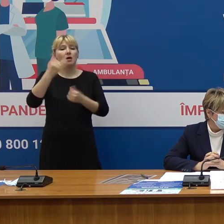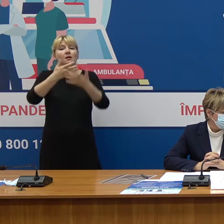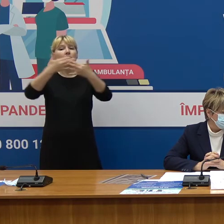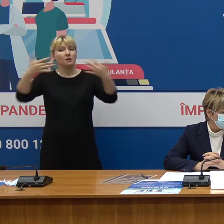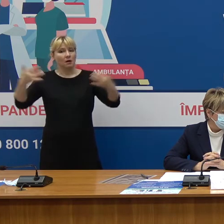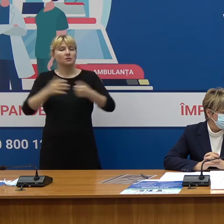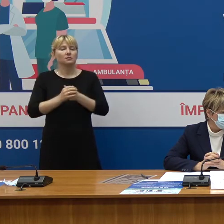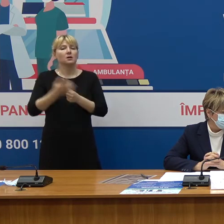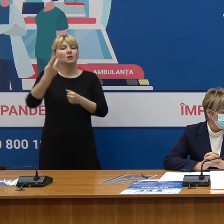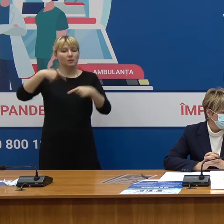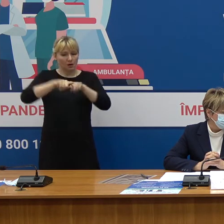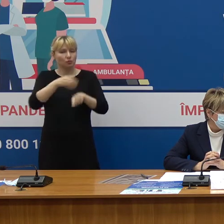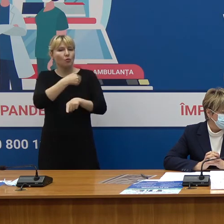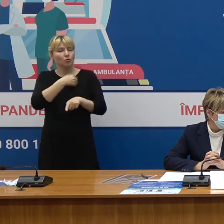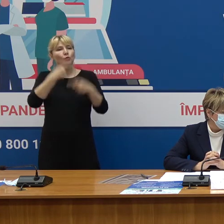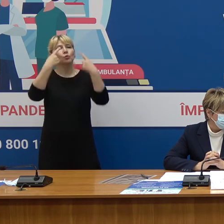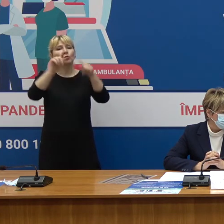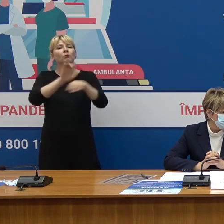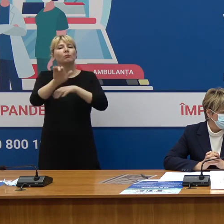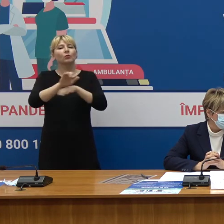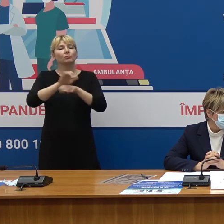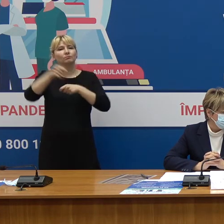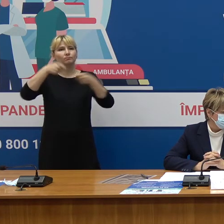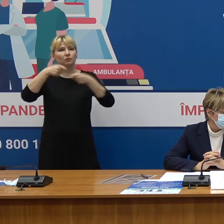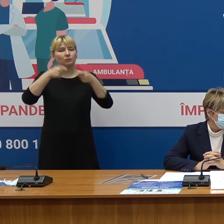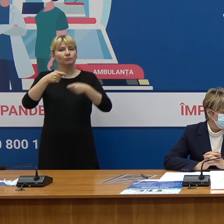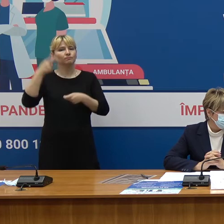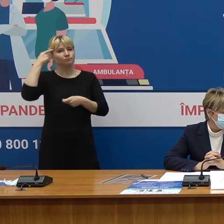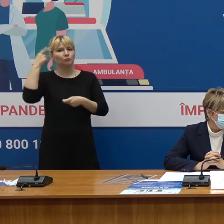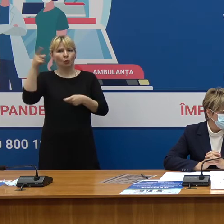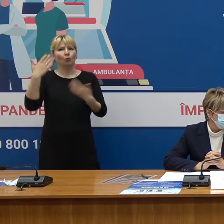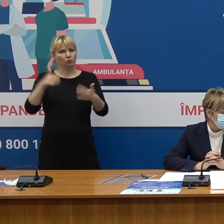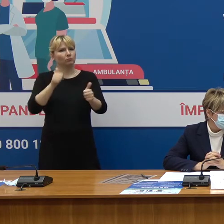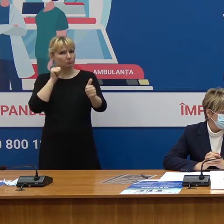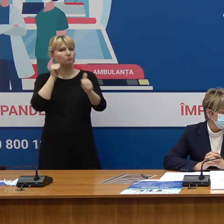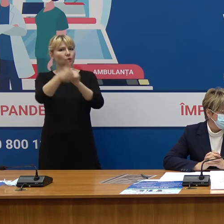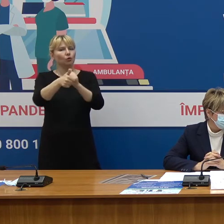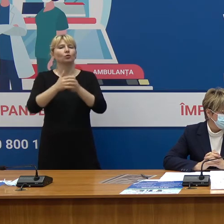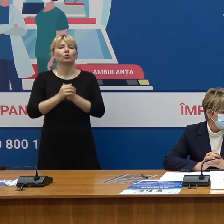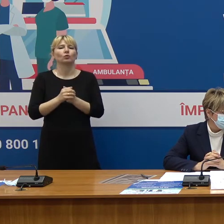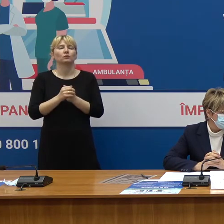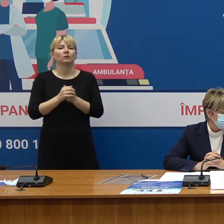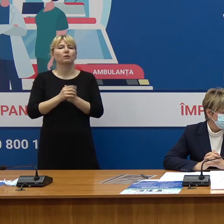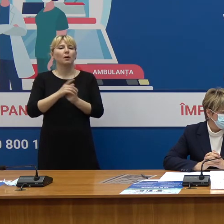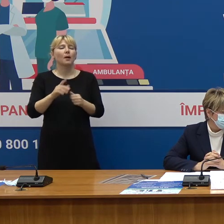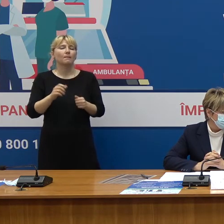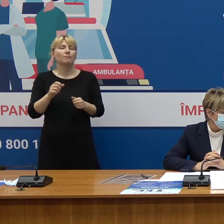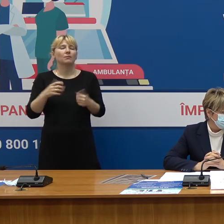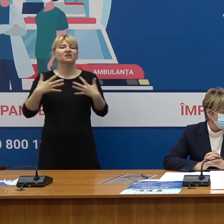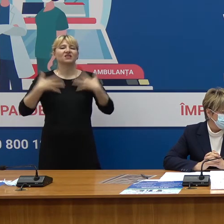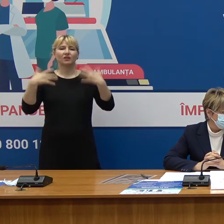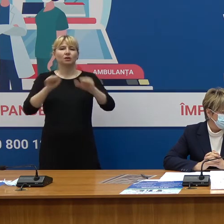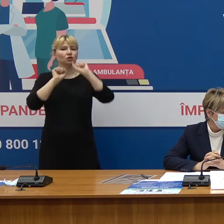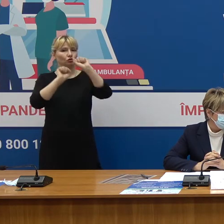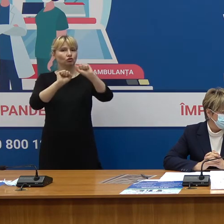negocierile cu unii producători care sunt la stadii destul de avansate efectuate de Ministerul Sănătății Muncii și